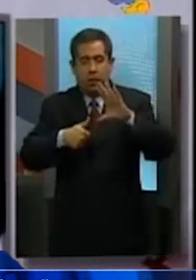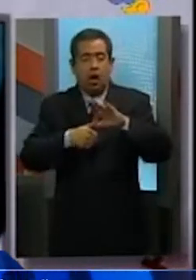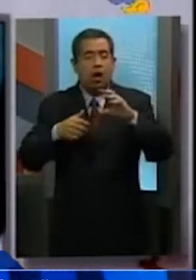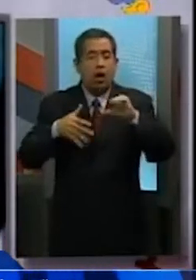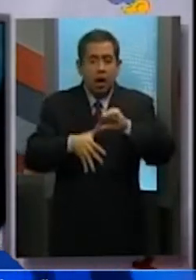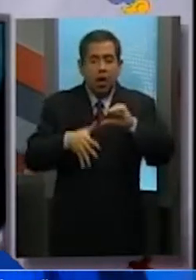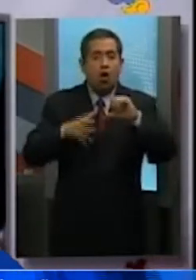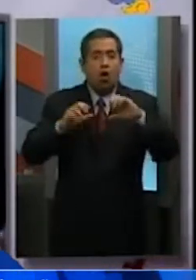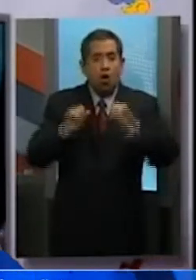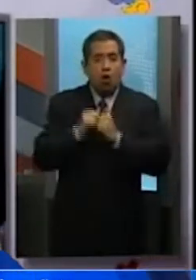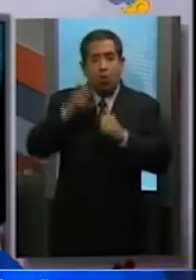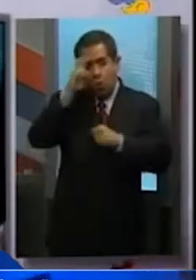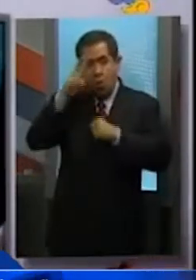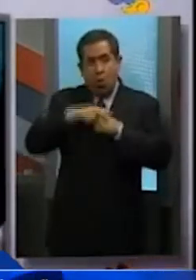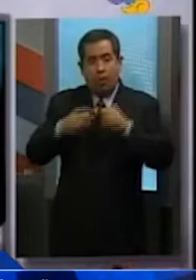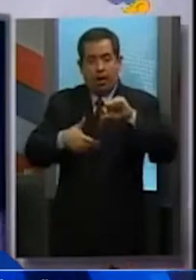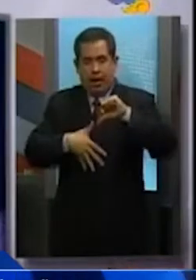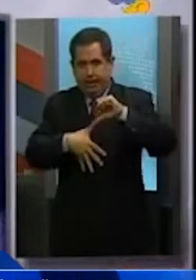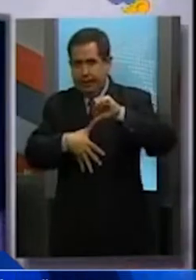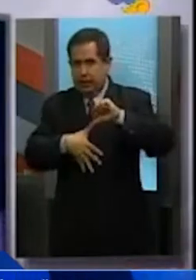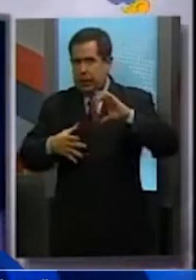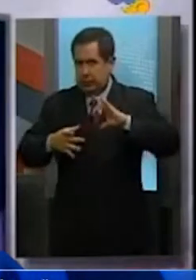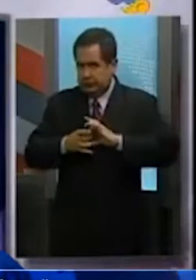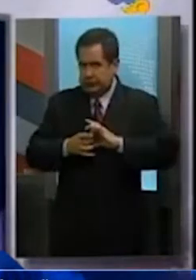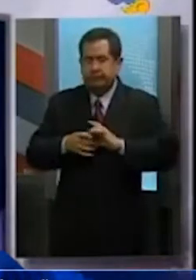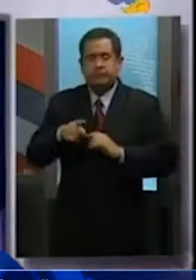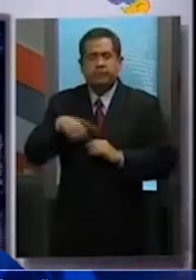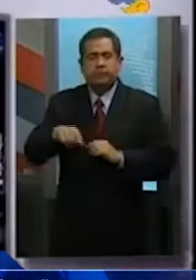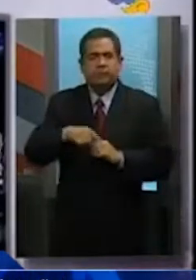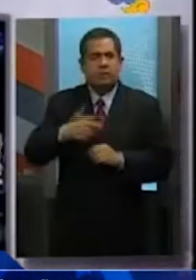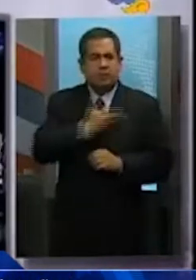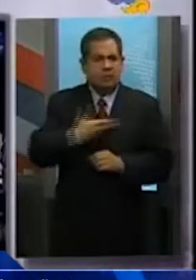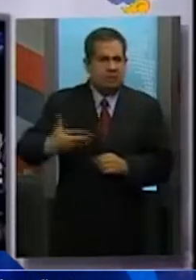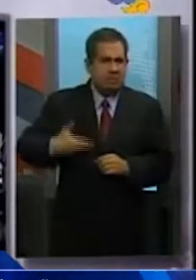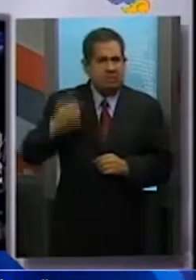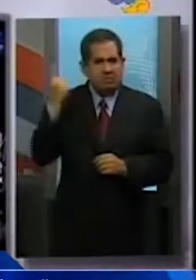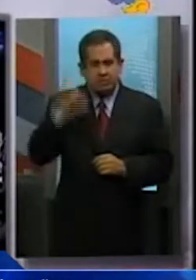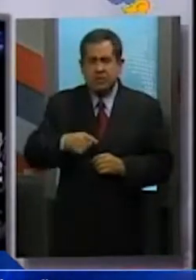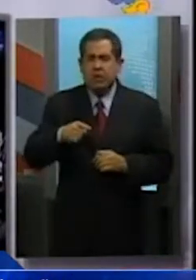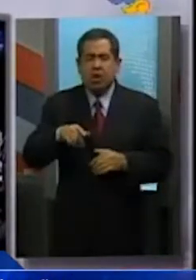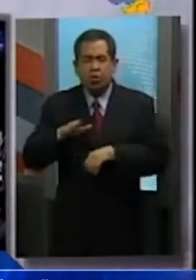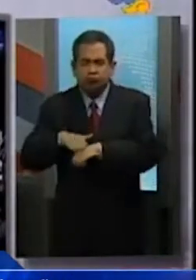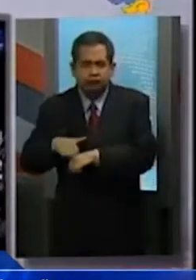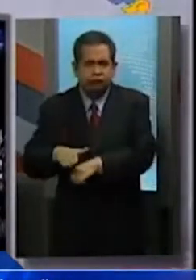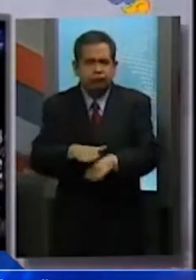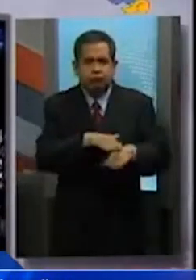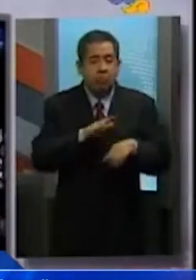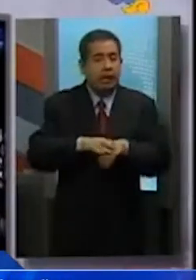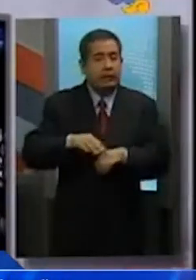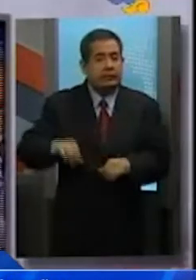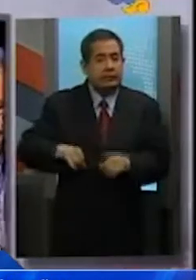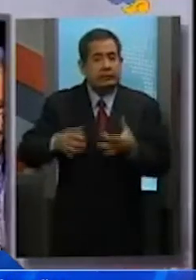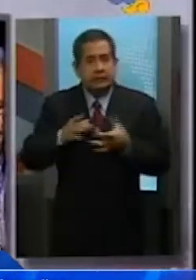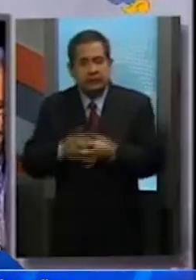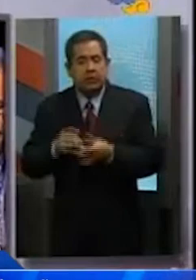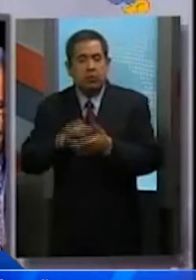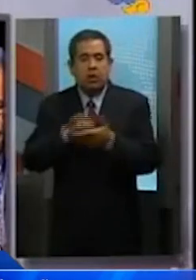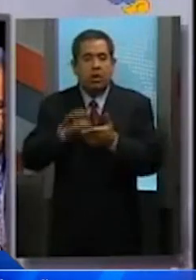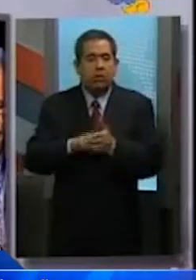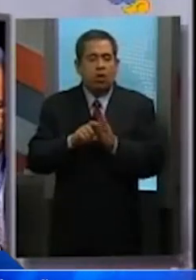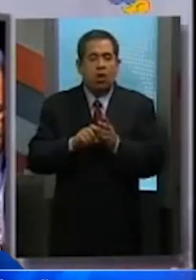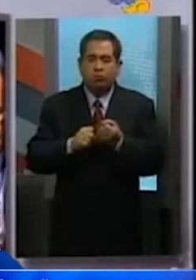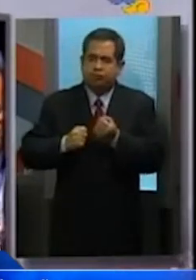donde mandatarios de estas regiones coincidieron en la importancia de impulsar la cooperación en temas de interés mutuo como desarrollo